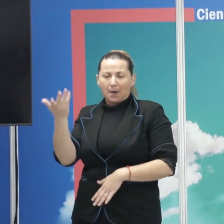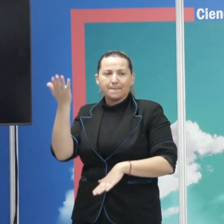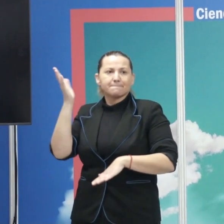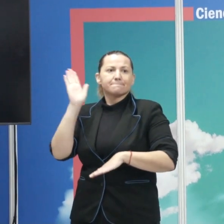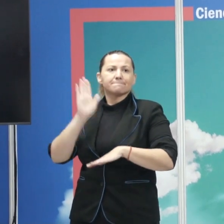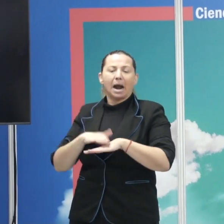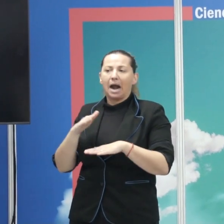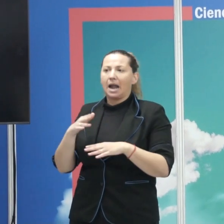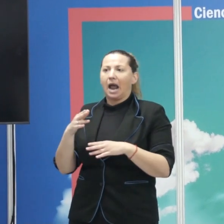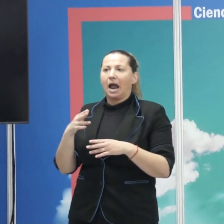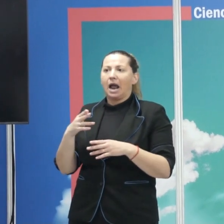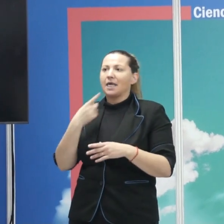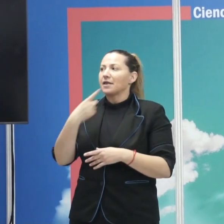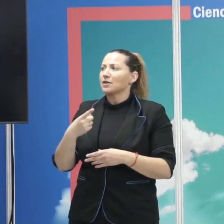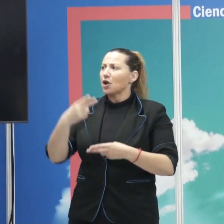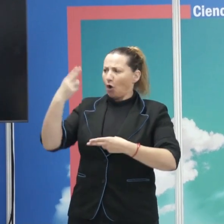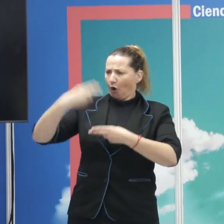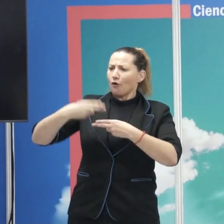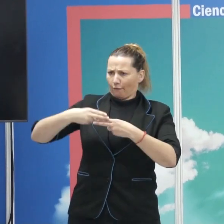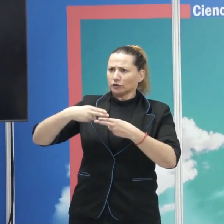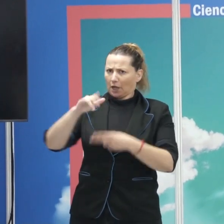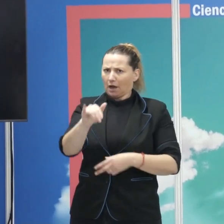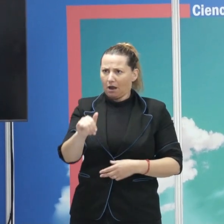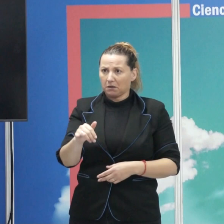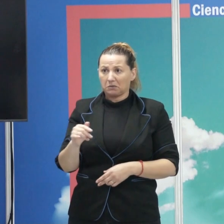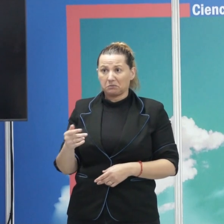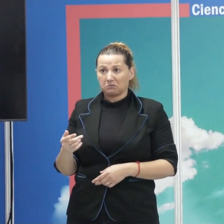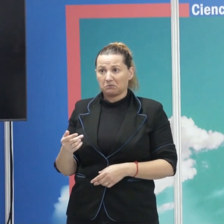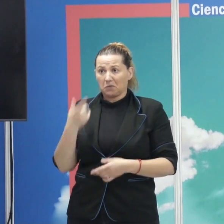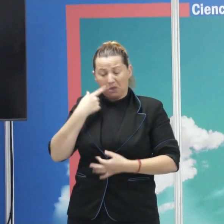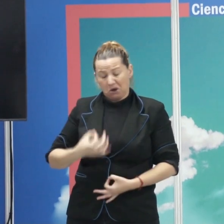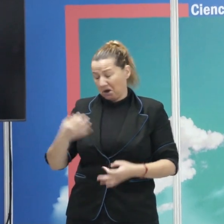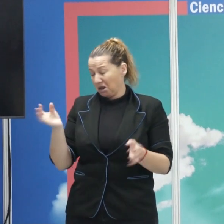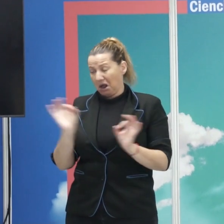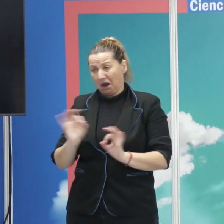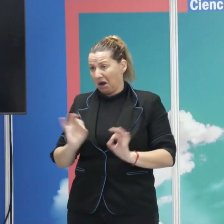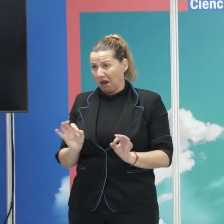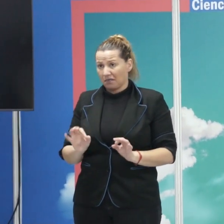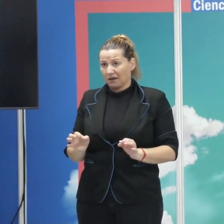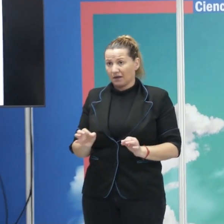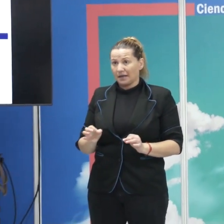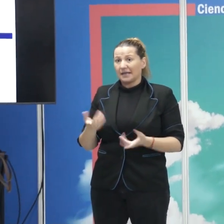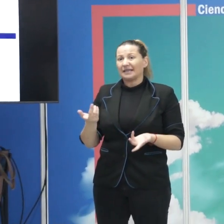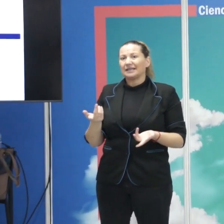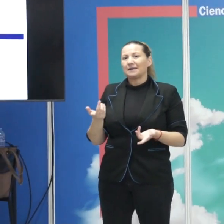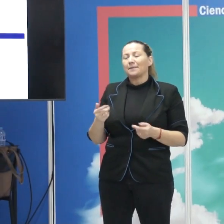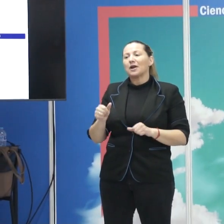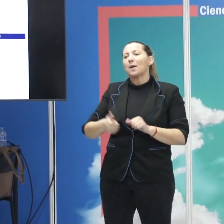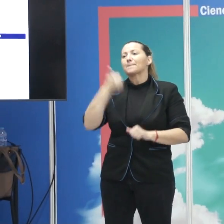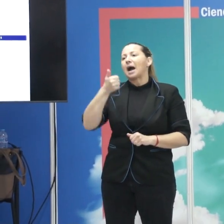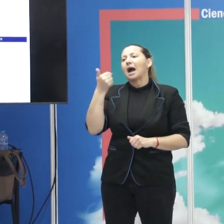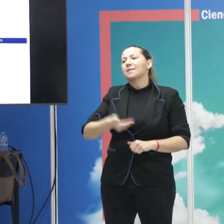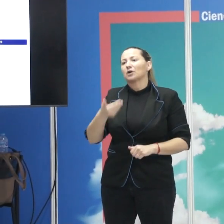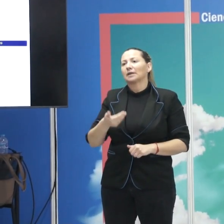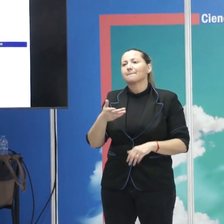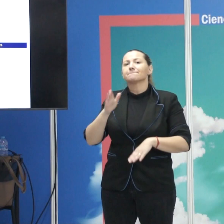existencia de fronteras que no son reales y, bueno, qué podemos hacer al respecto para intentar, sobre todo, matarnos los unos